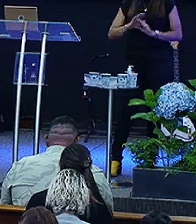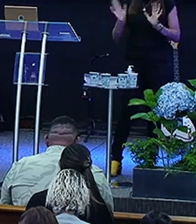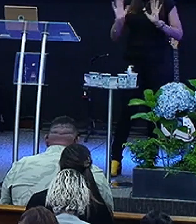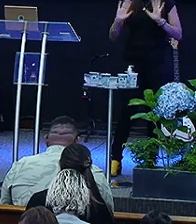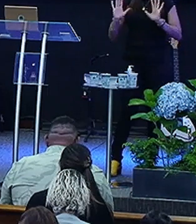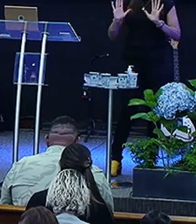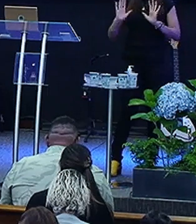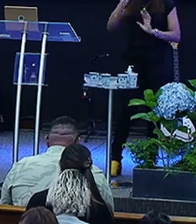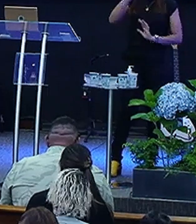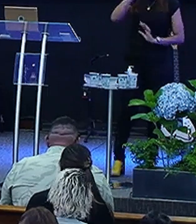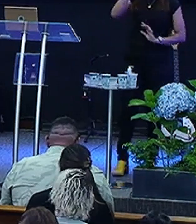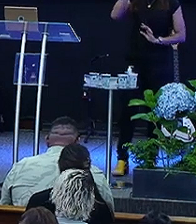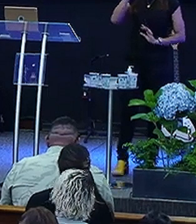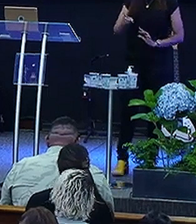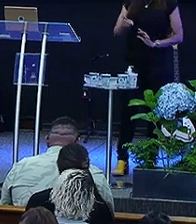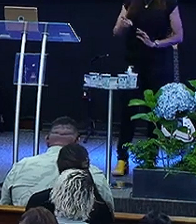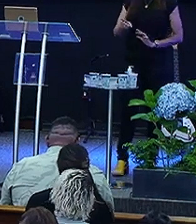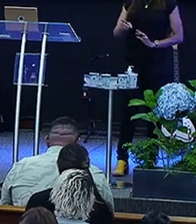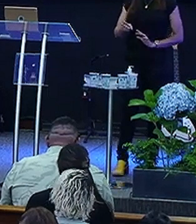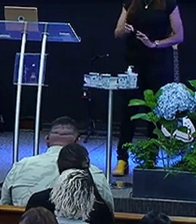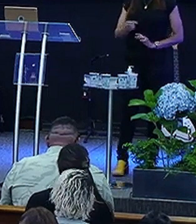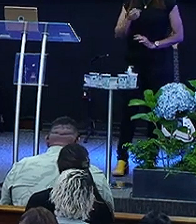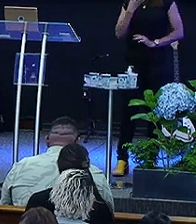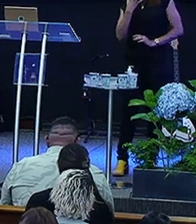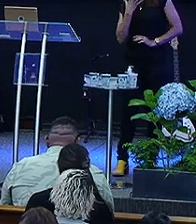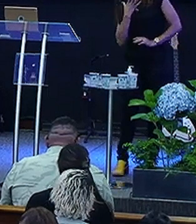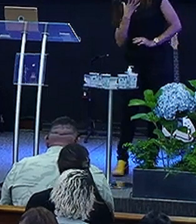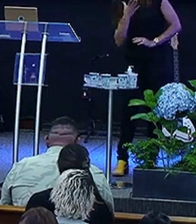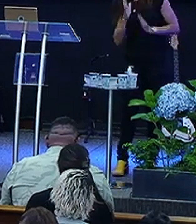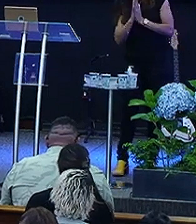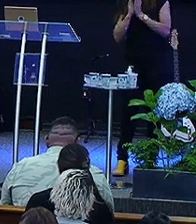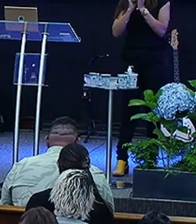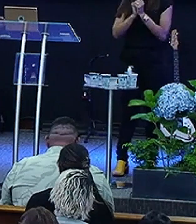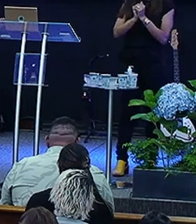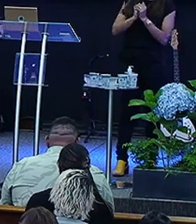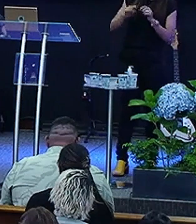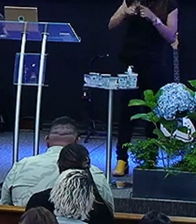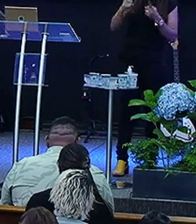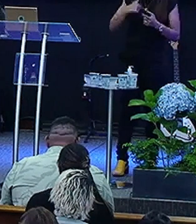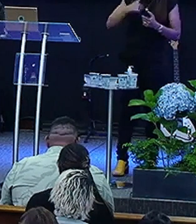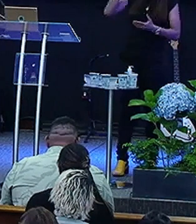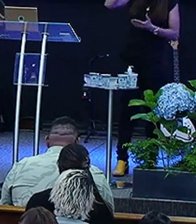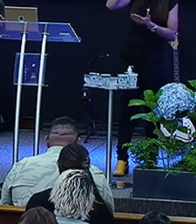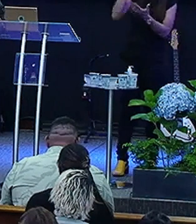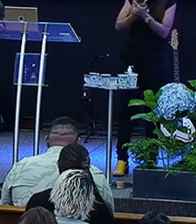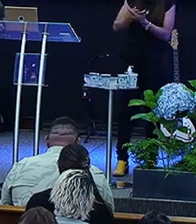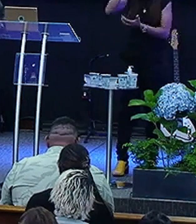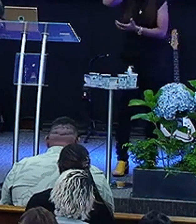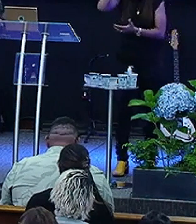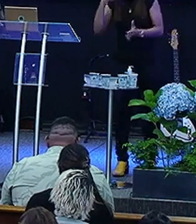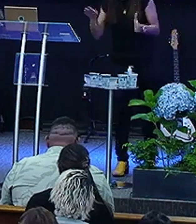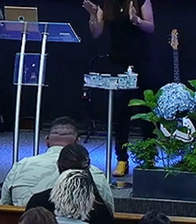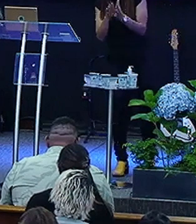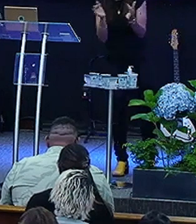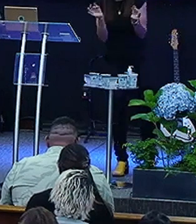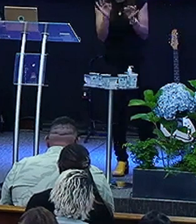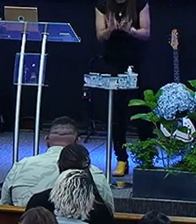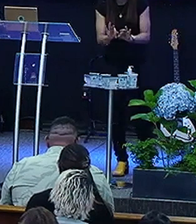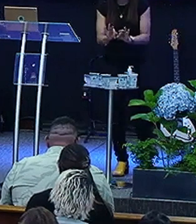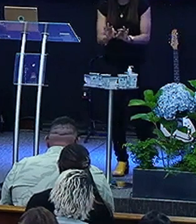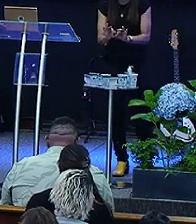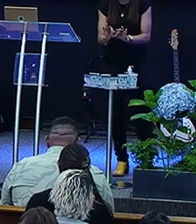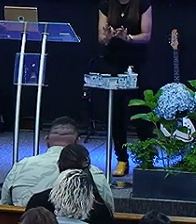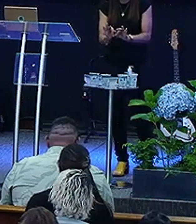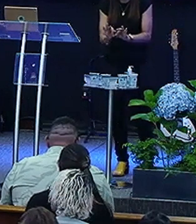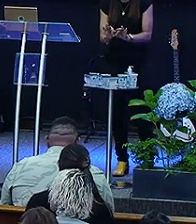só a liderança Que isso conta demais Amém? Mas eu acredito Que essa pessoa Chegou no final da crisálida